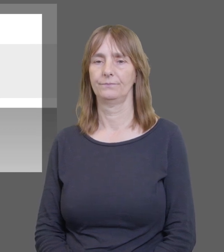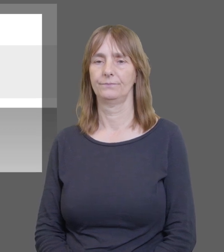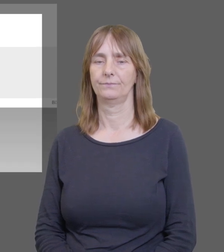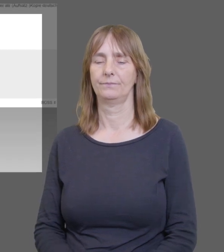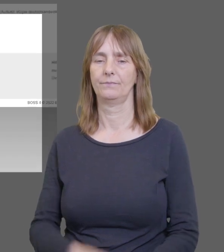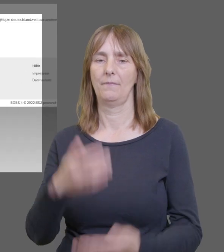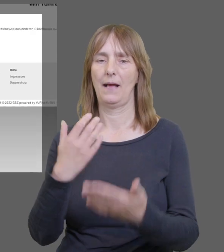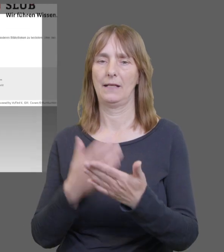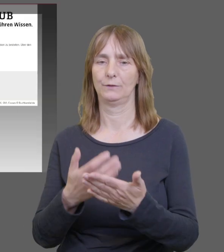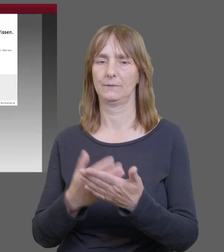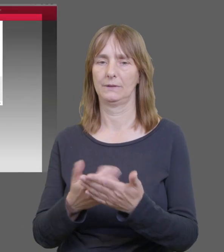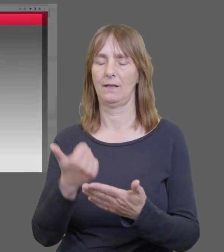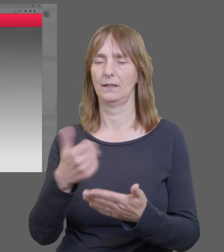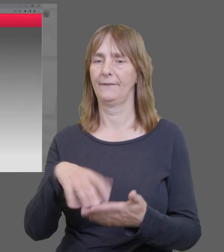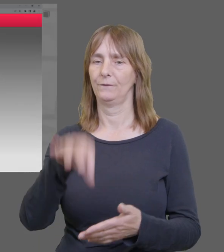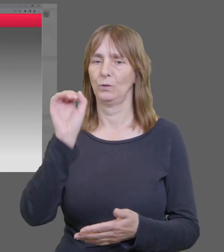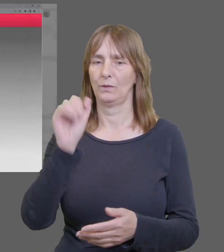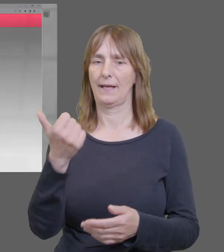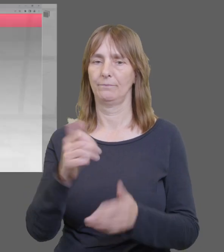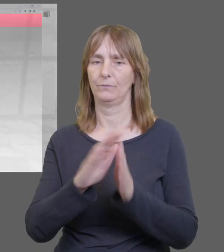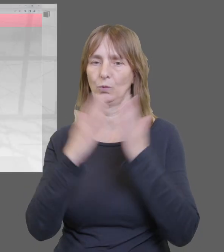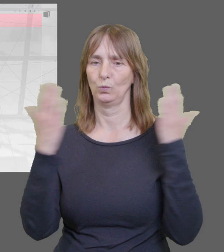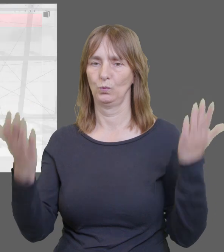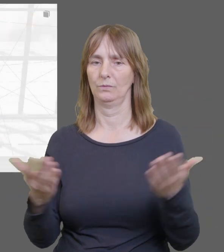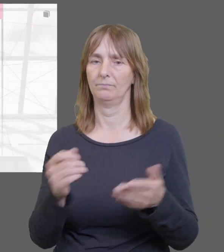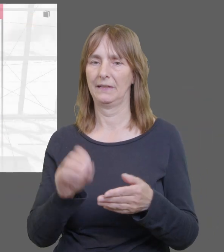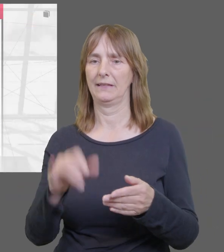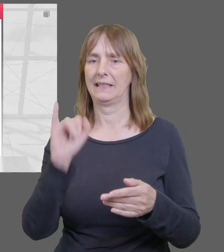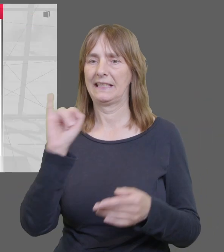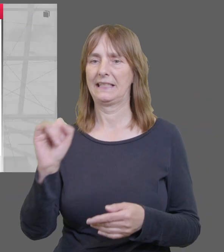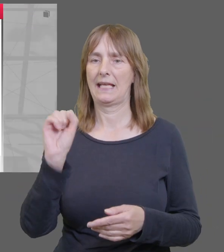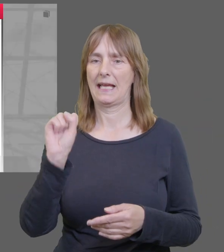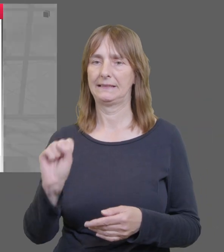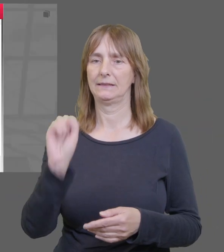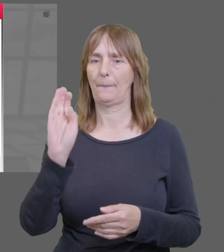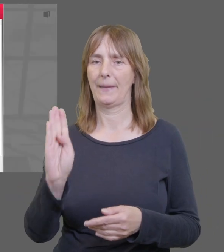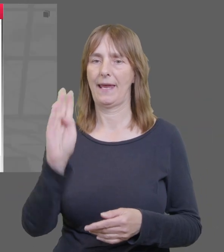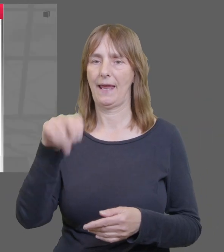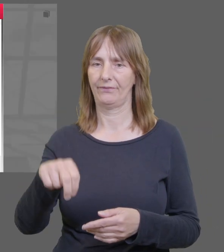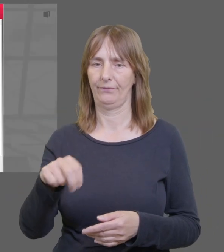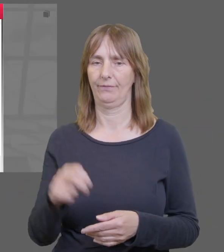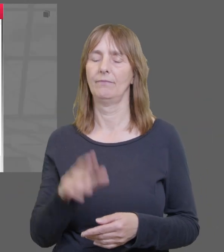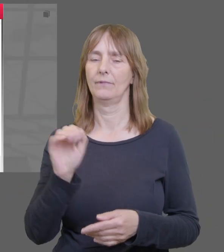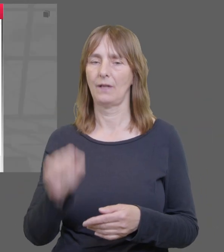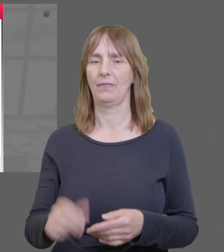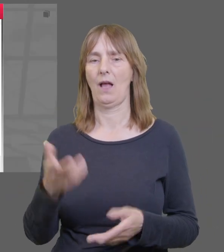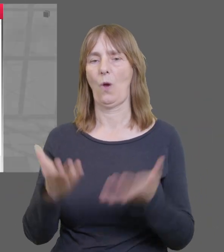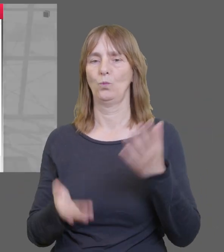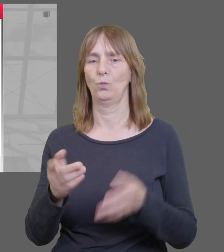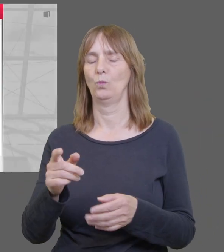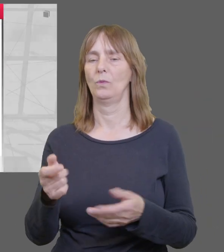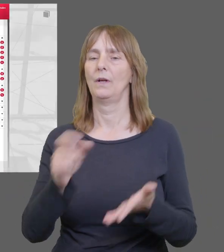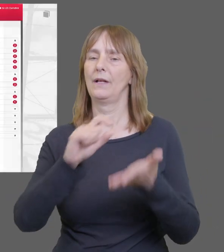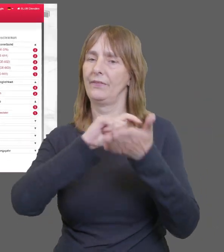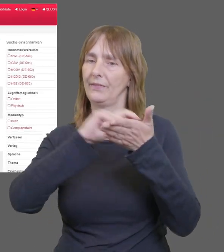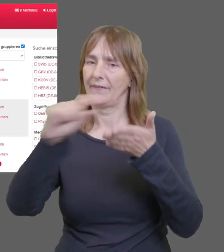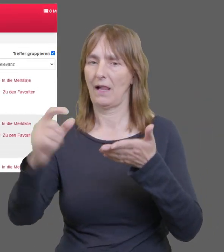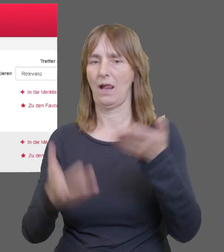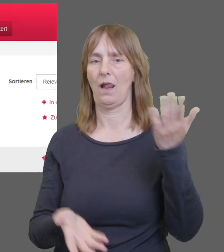Formular nur in diesem Fall. Nun ein Beispiel, wie eine Bestellung im Idealfall ablaufen könnte. Als